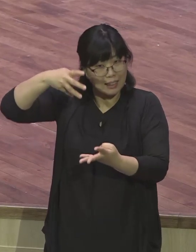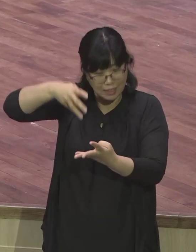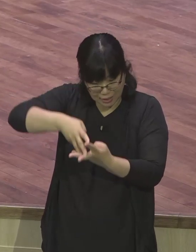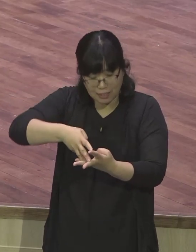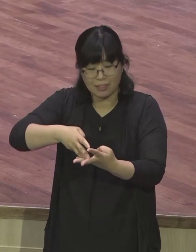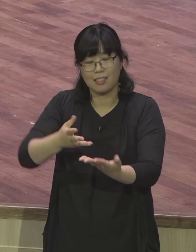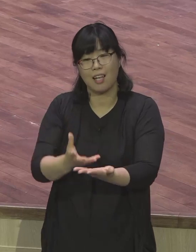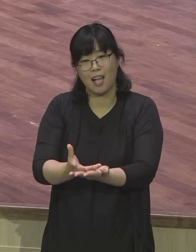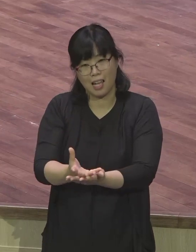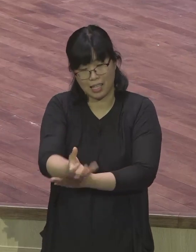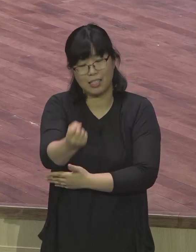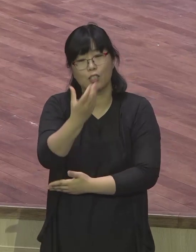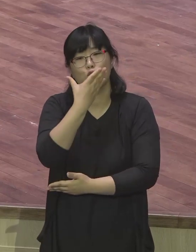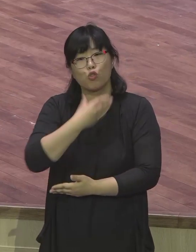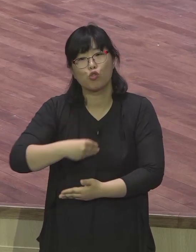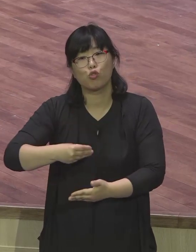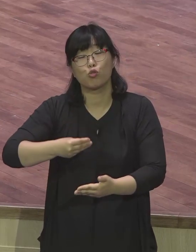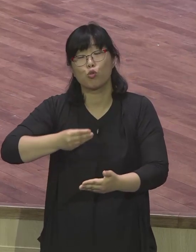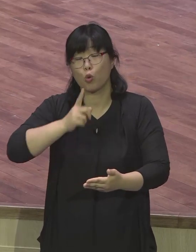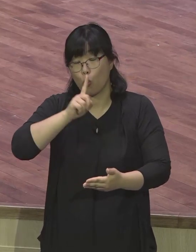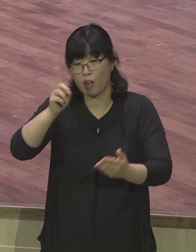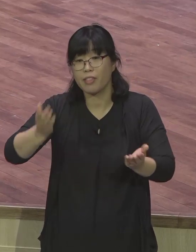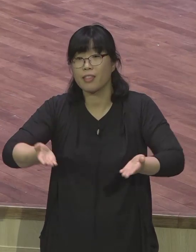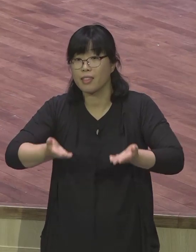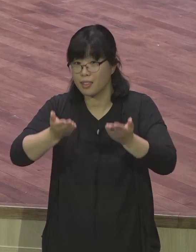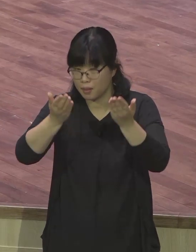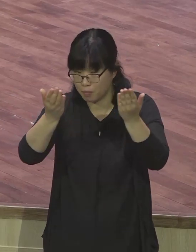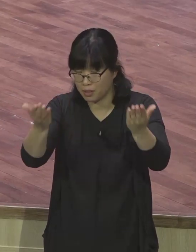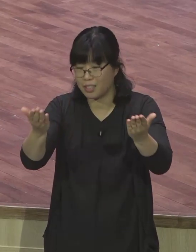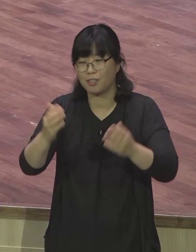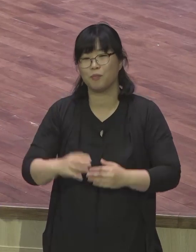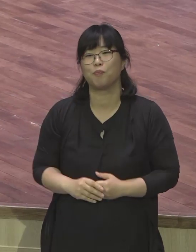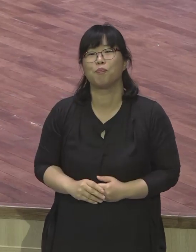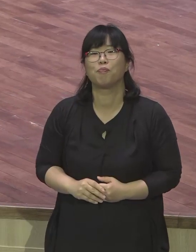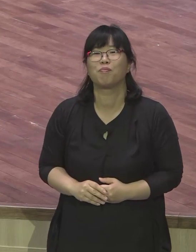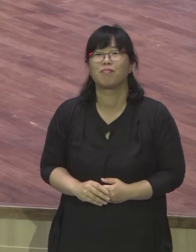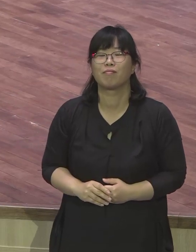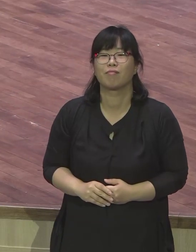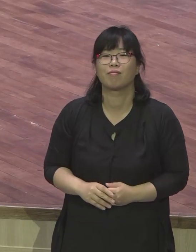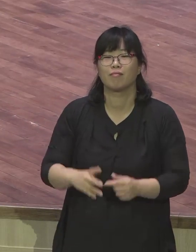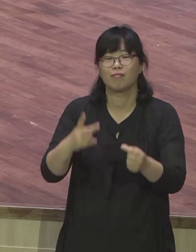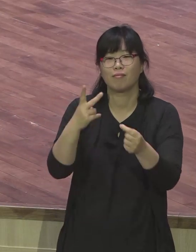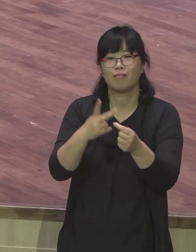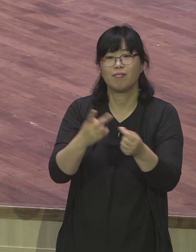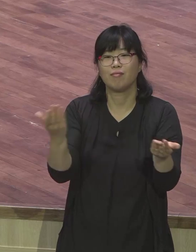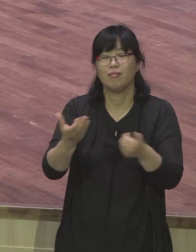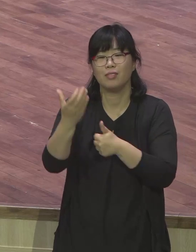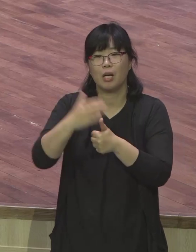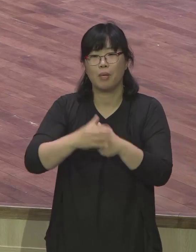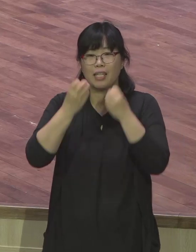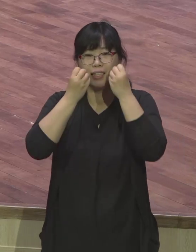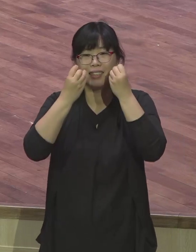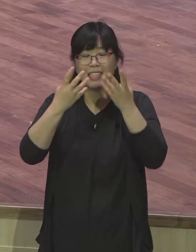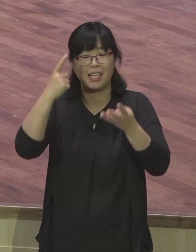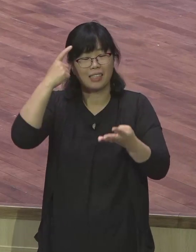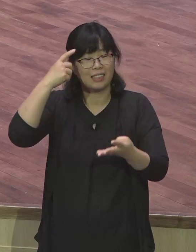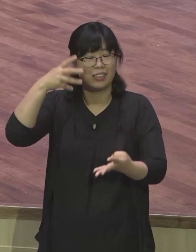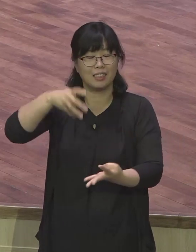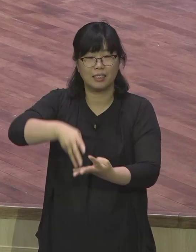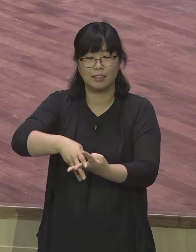두 번째는 사명의 세틀입니다 바울이 다메세계에서 예수님을 만나고 나서 하나님은 아나니아를